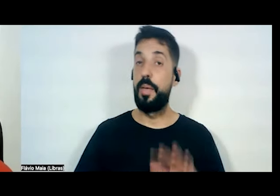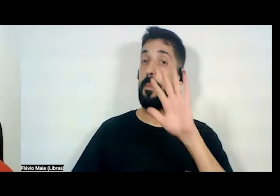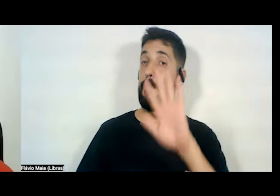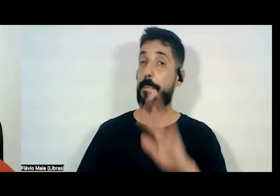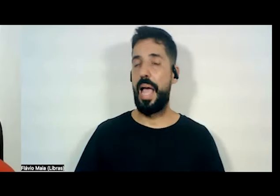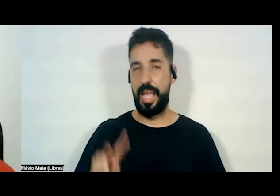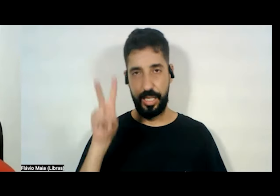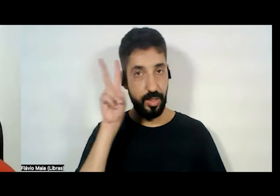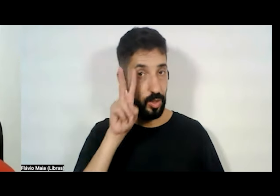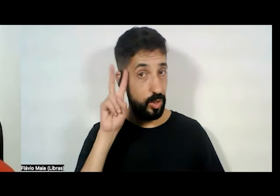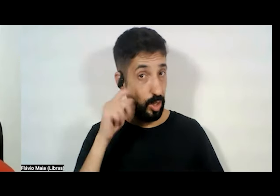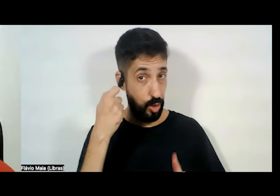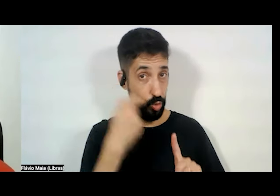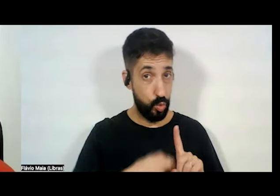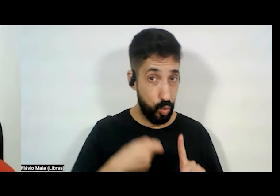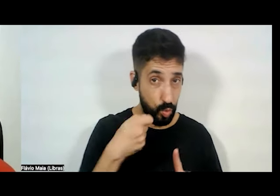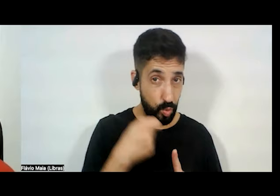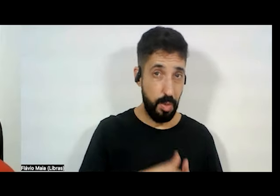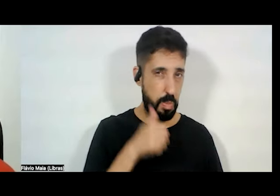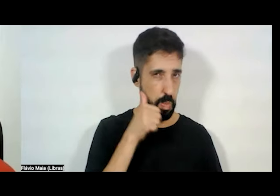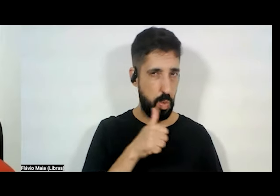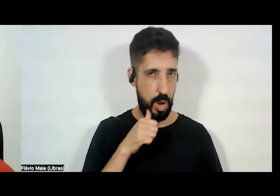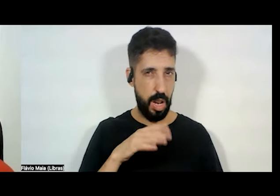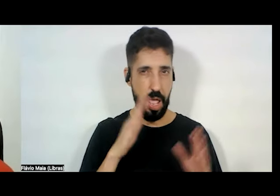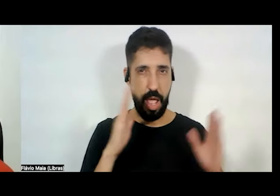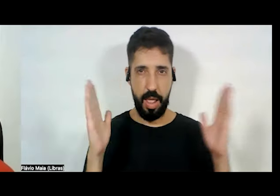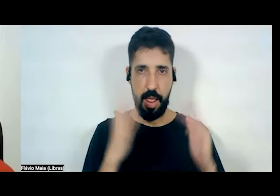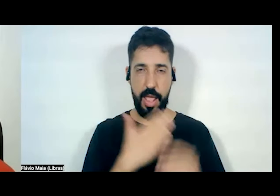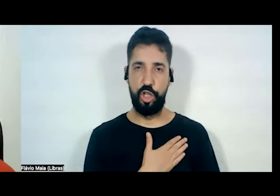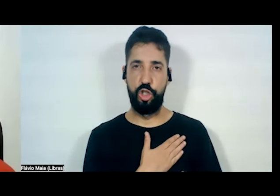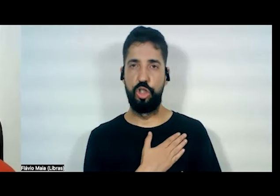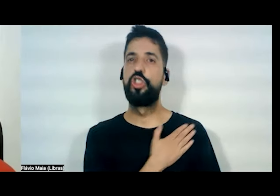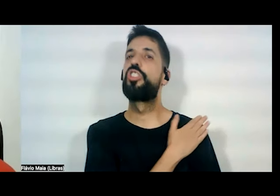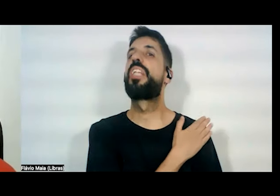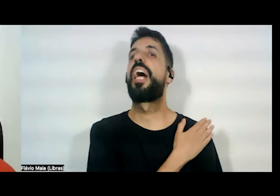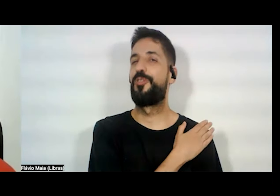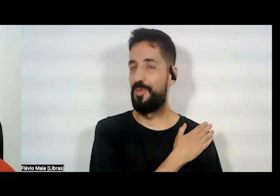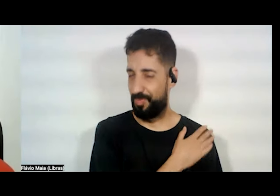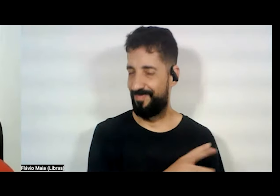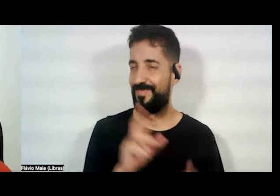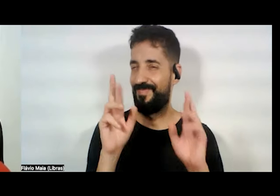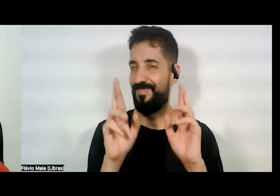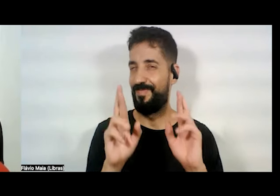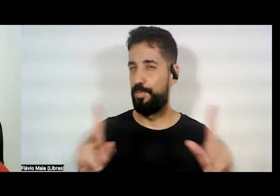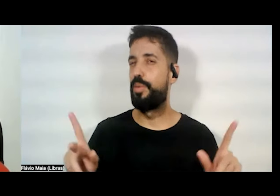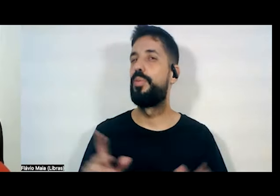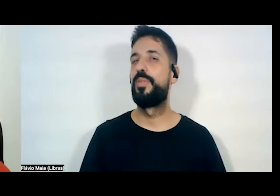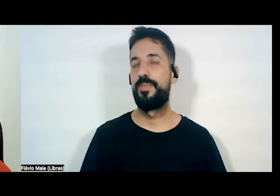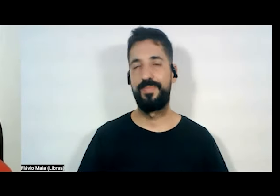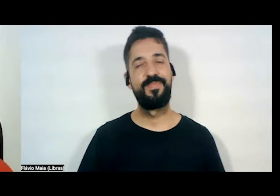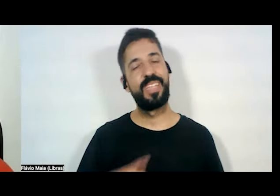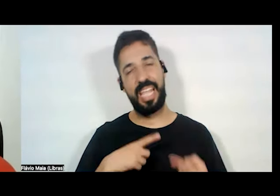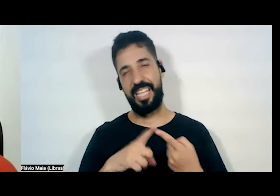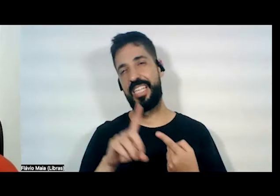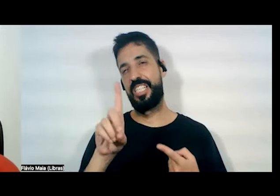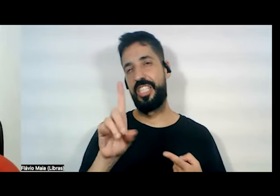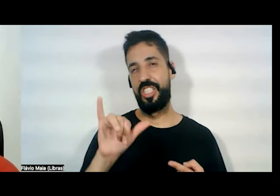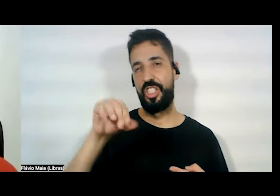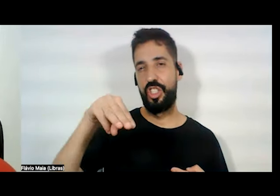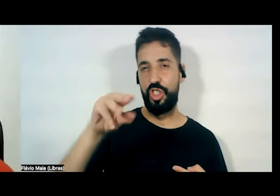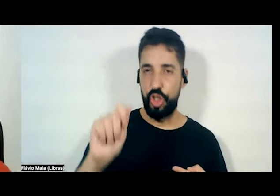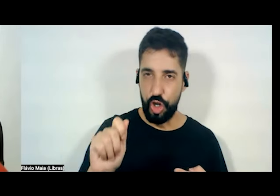das mulheres na ditadura é um capítulo à parte. Aí tem Dilma, aí tem a